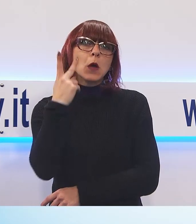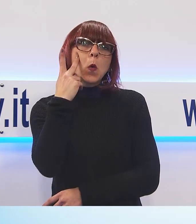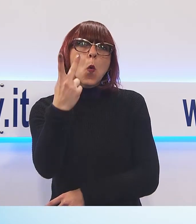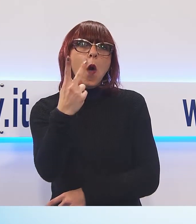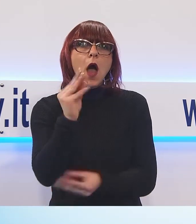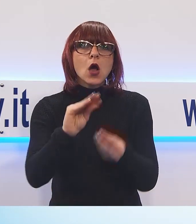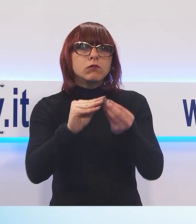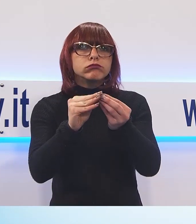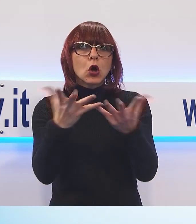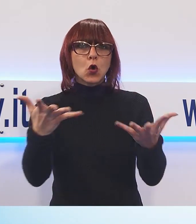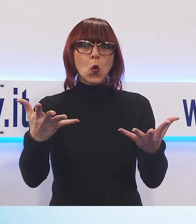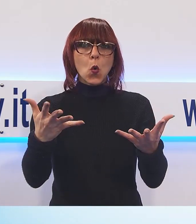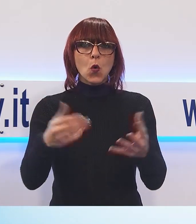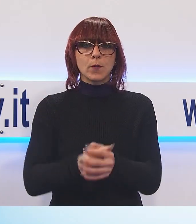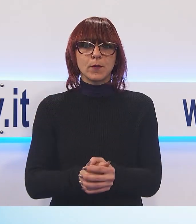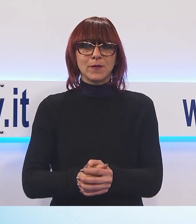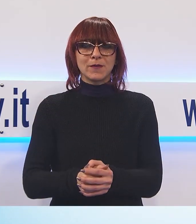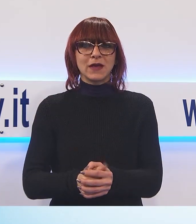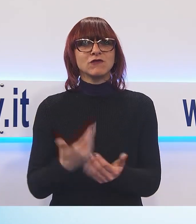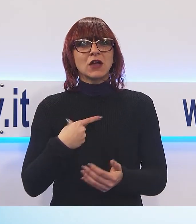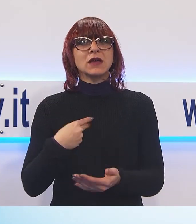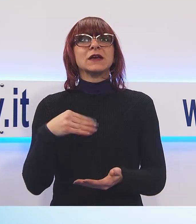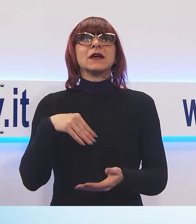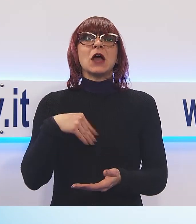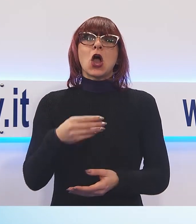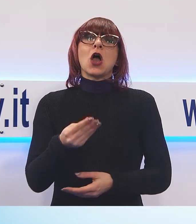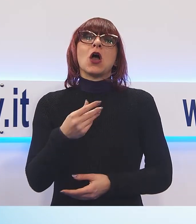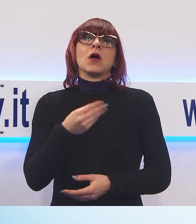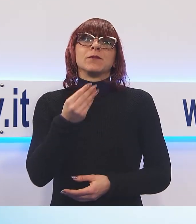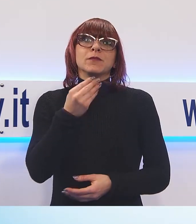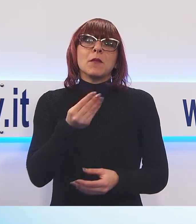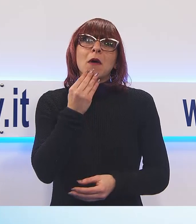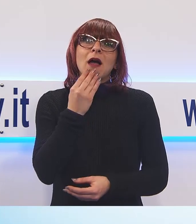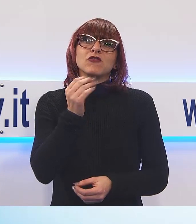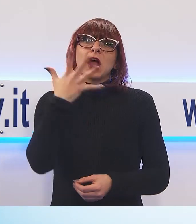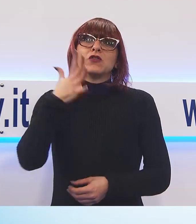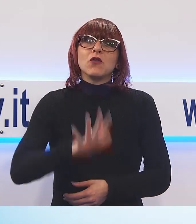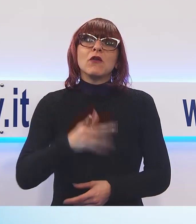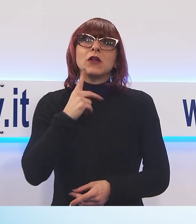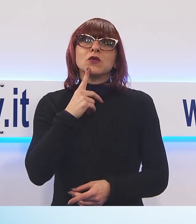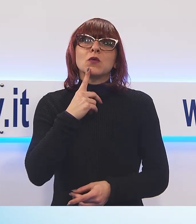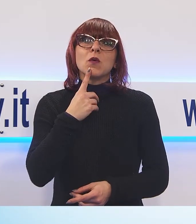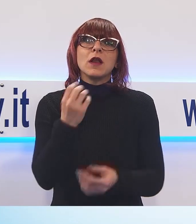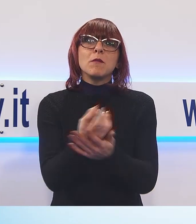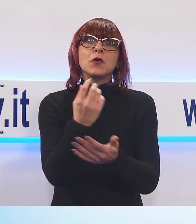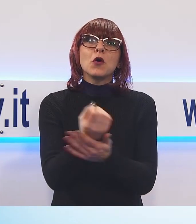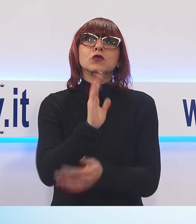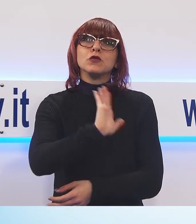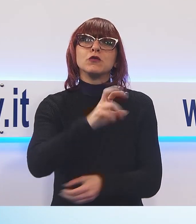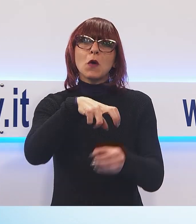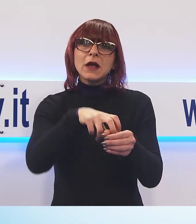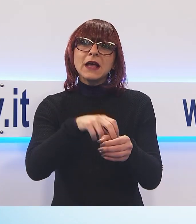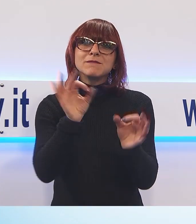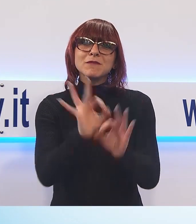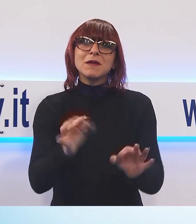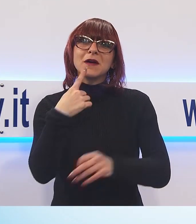la lavorazione. Il tutto accolte anche dall'ottima colazione a base di prodotti realizzati con la farina di castagne preparate dalle